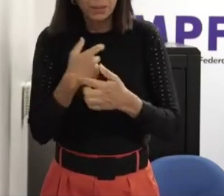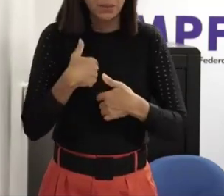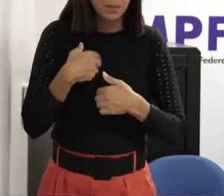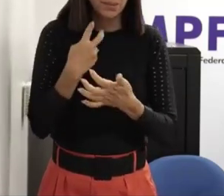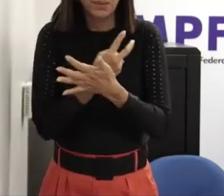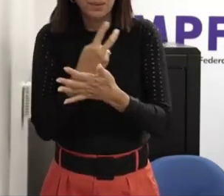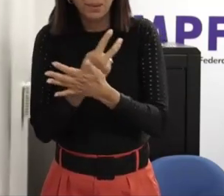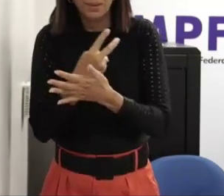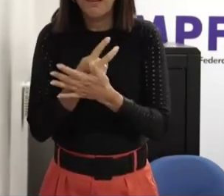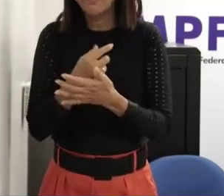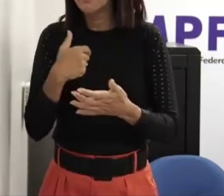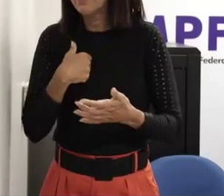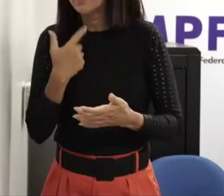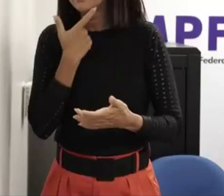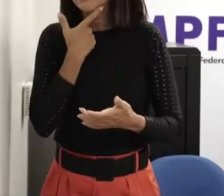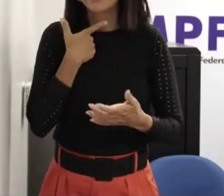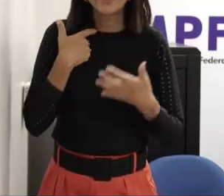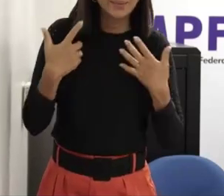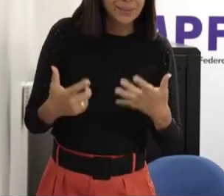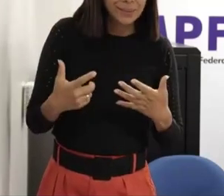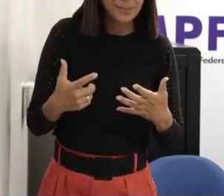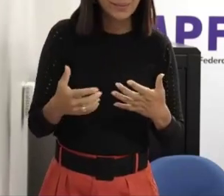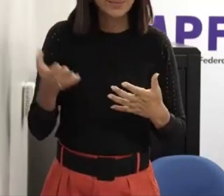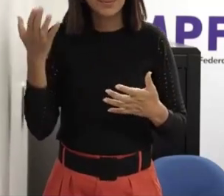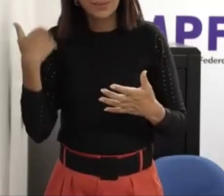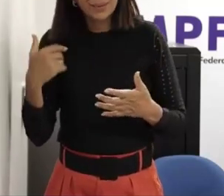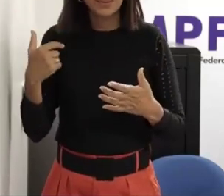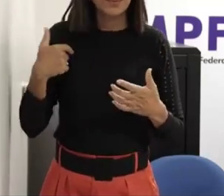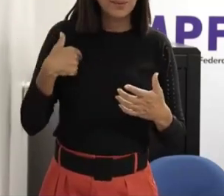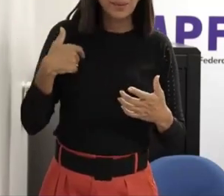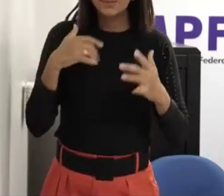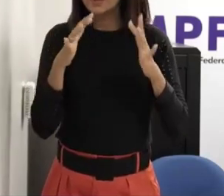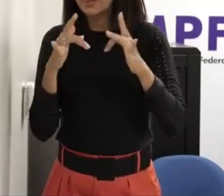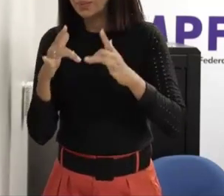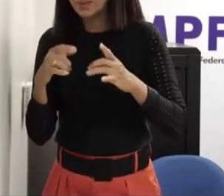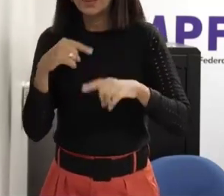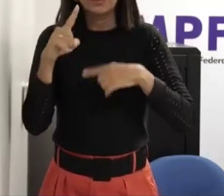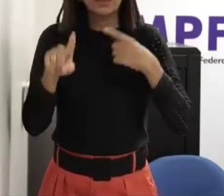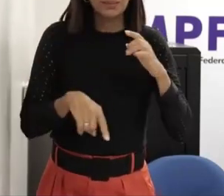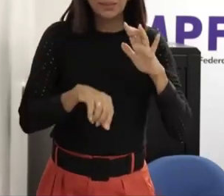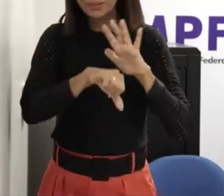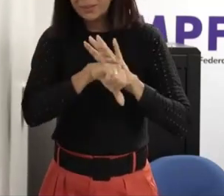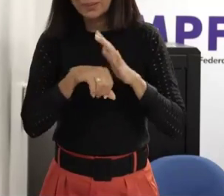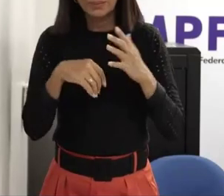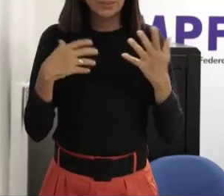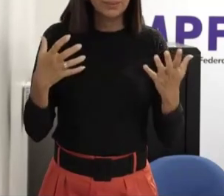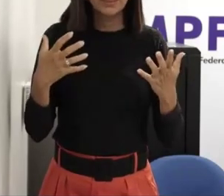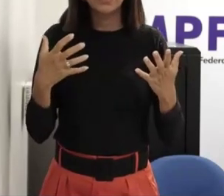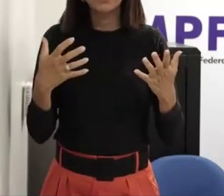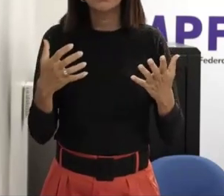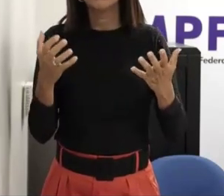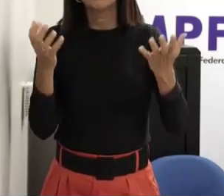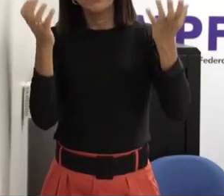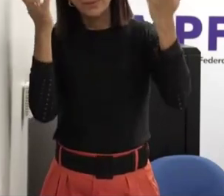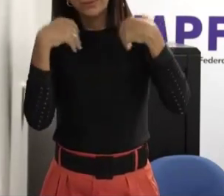pelos desejos dela de ai nossa vou ter um namoradinho não sei o que tá tá tá e caiu num crime isso é